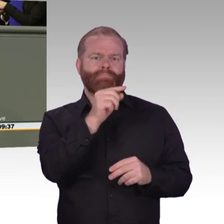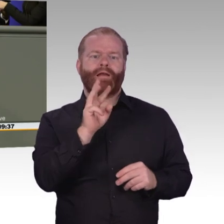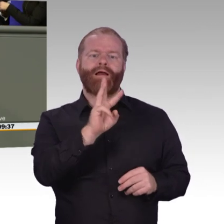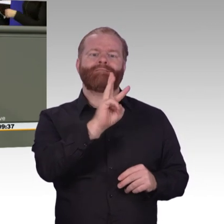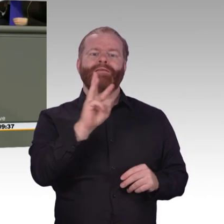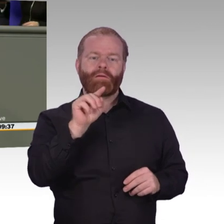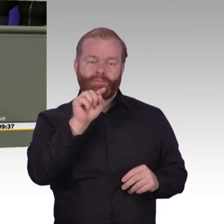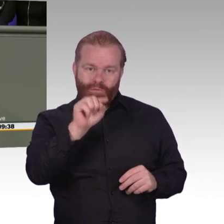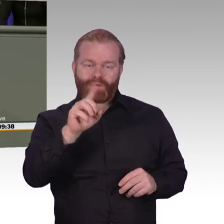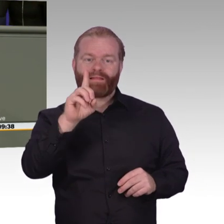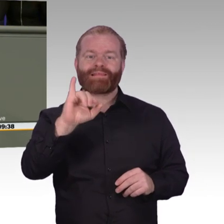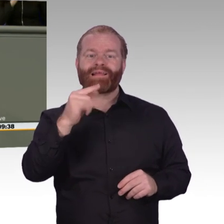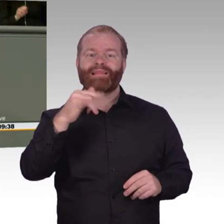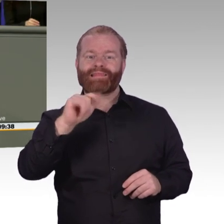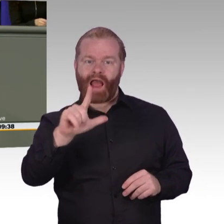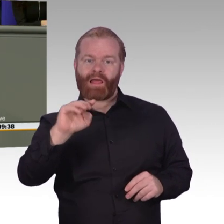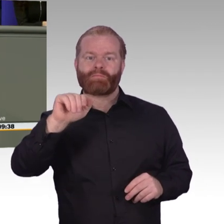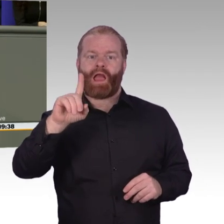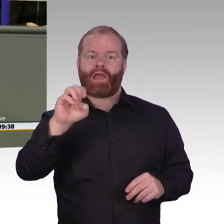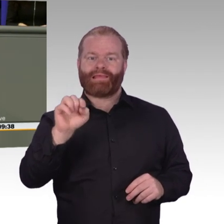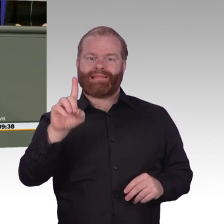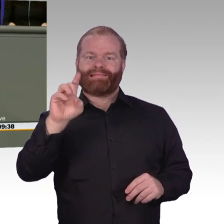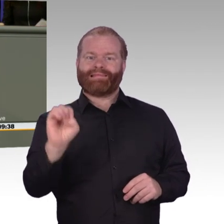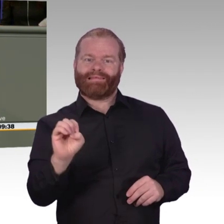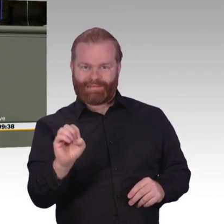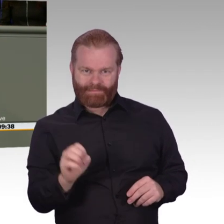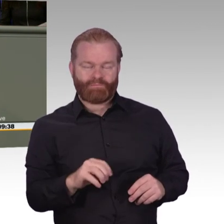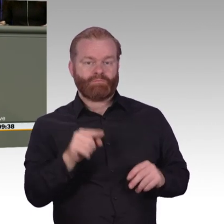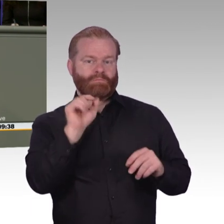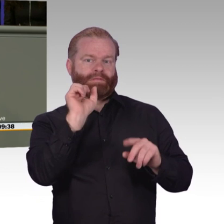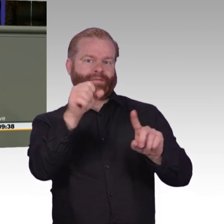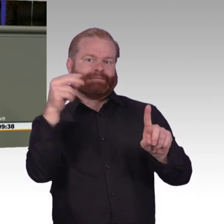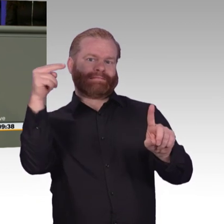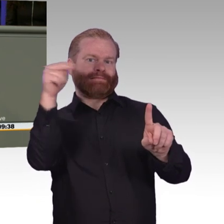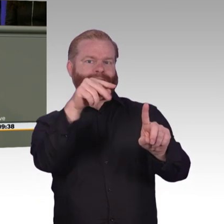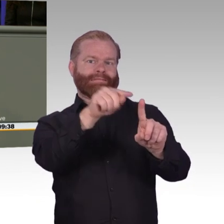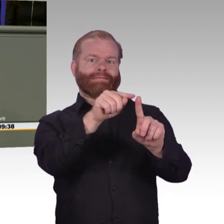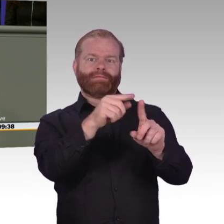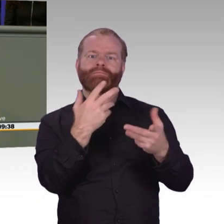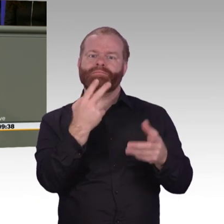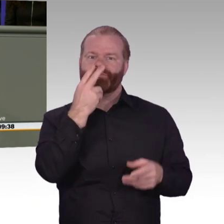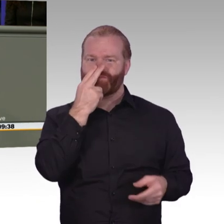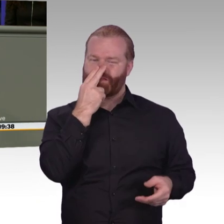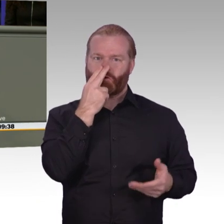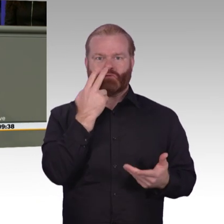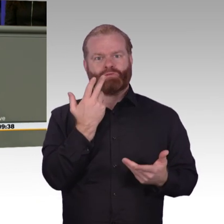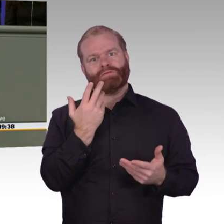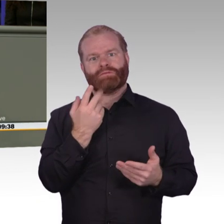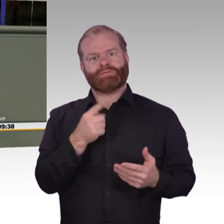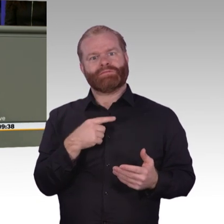Sachen klarstellen und richtigstellen, die bei den Vorrednern wirklich auch falsch gesagt worden sind. Erst einmal finde ich bemerkenswert Herr Sitter von